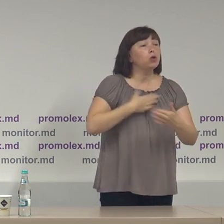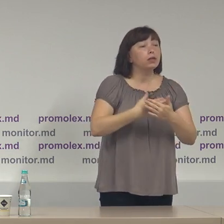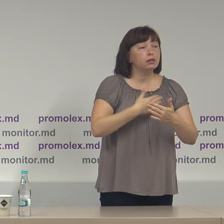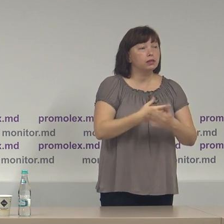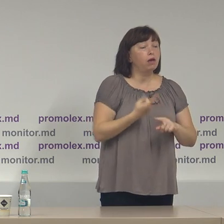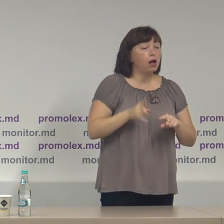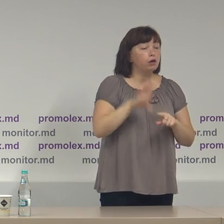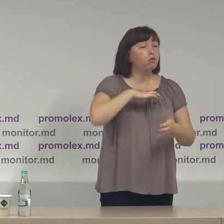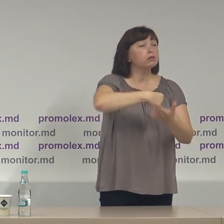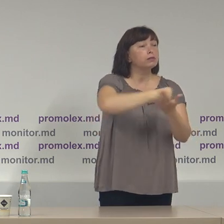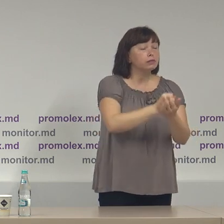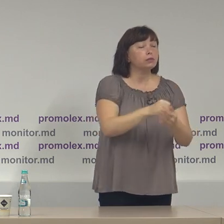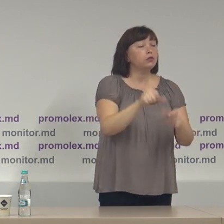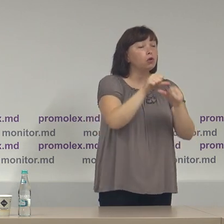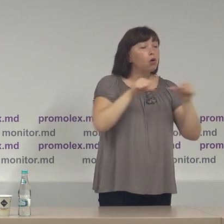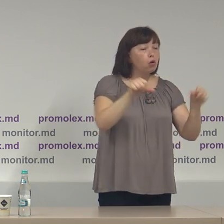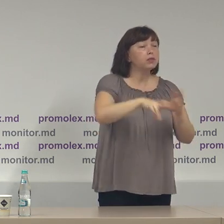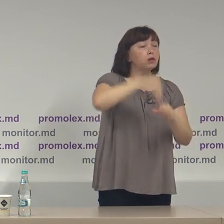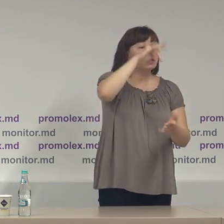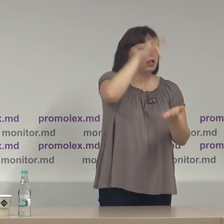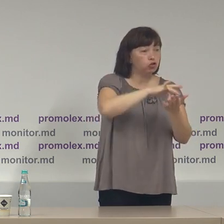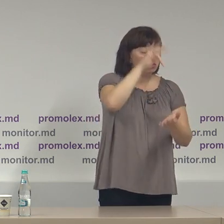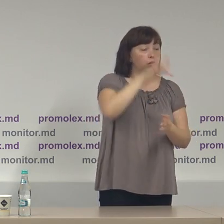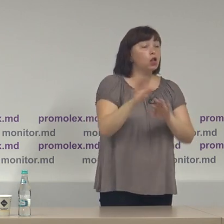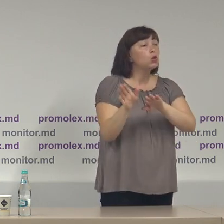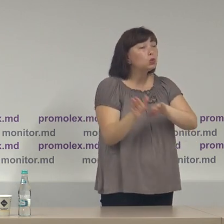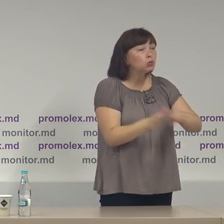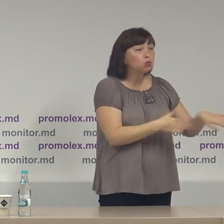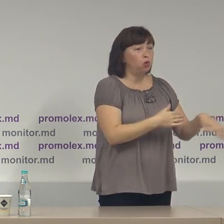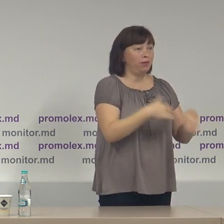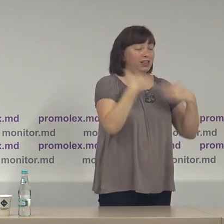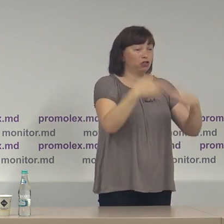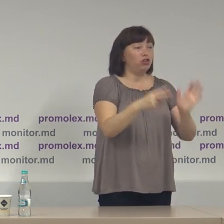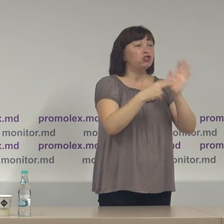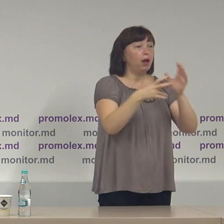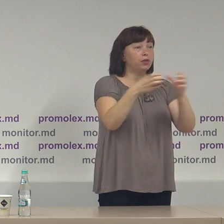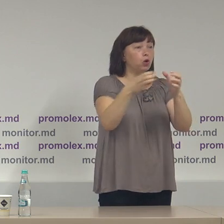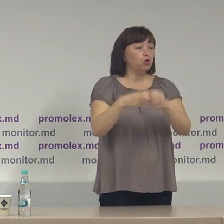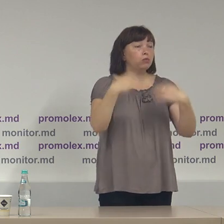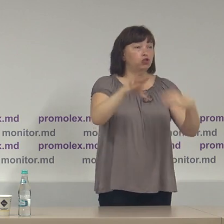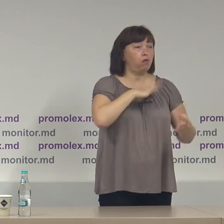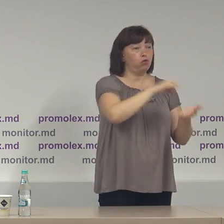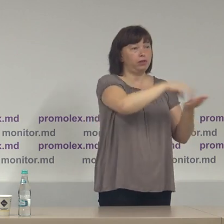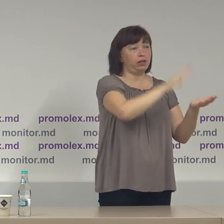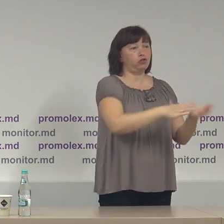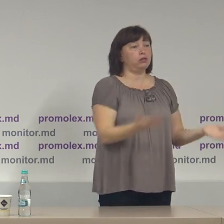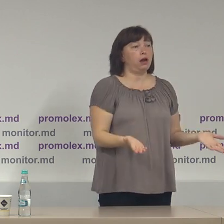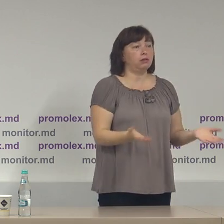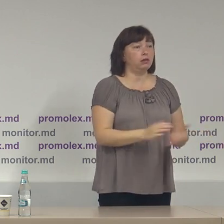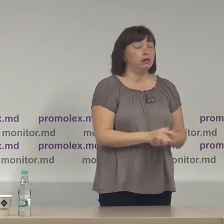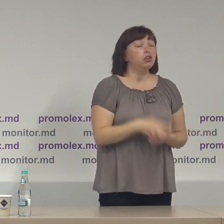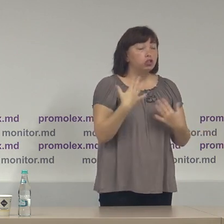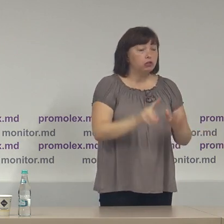care a fost aprobat de către Comisie Electorală Centrală, după ce șapte grupuri de inițiative deja erau înregistrate și